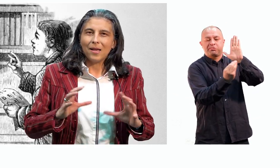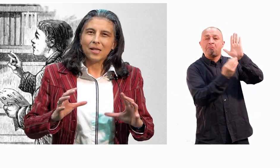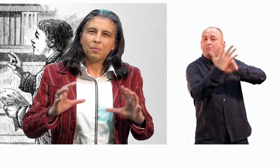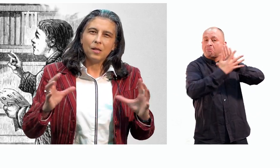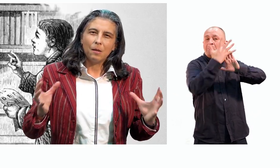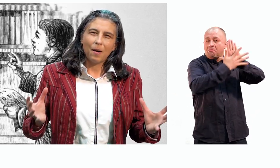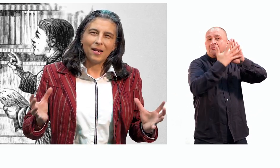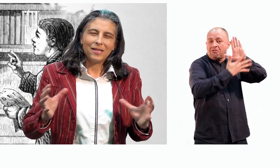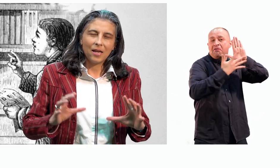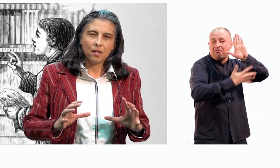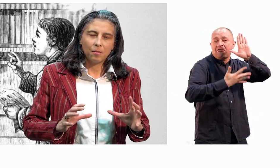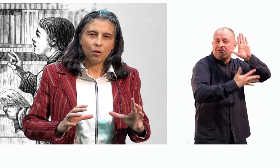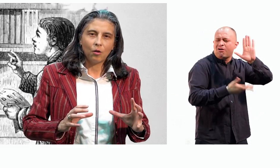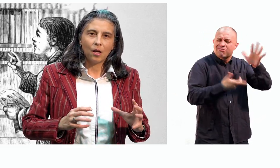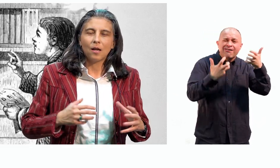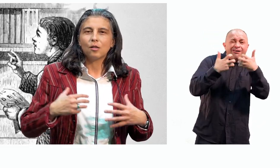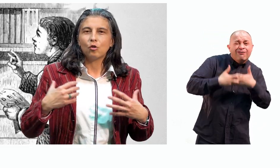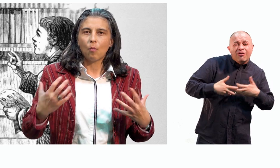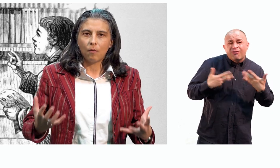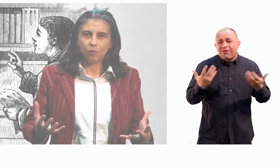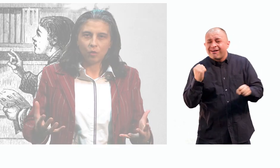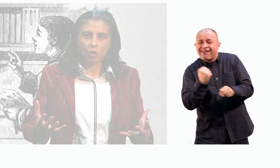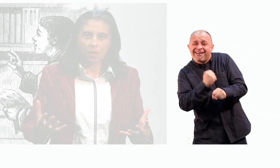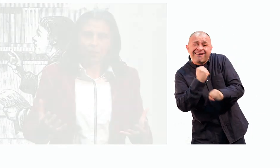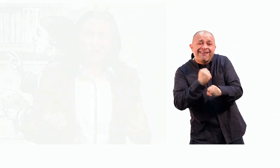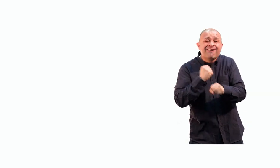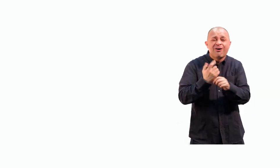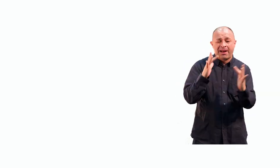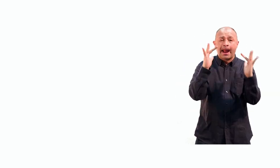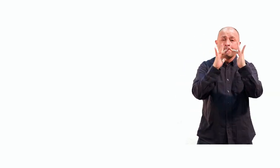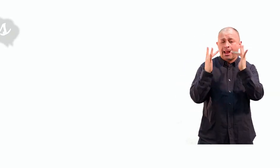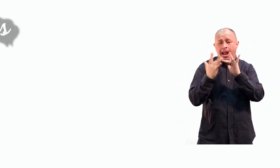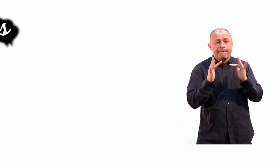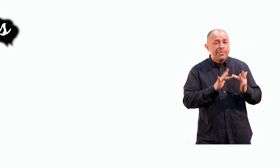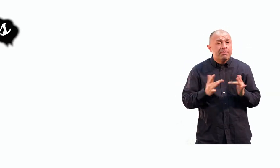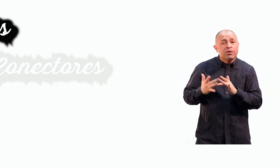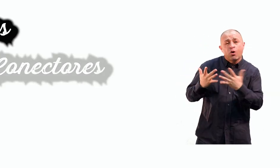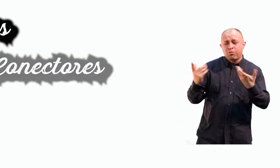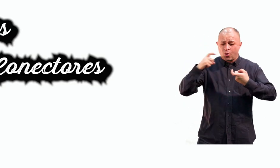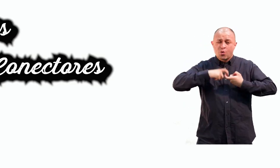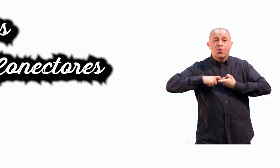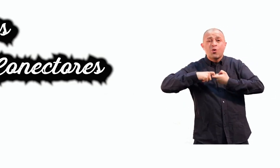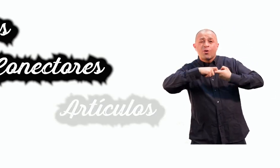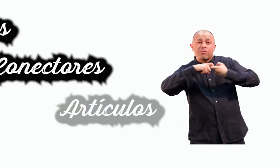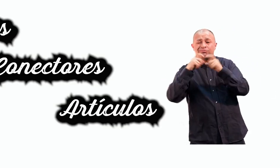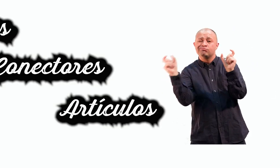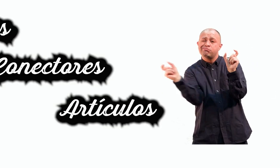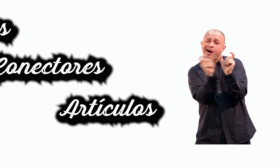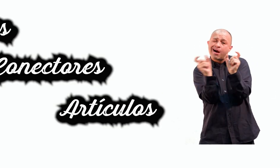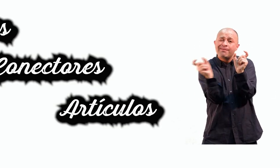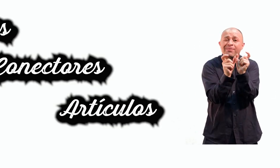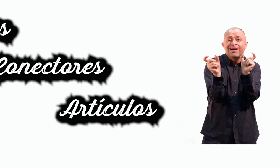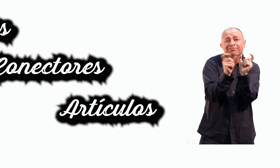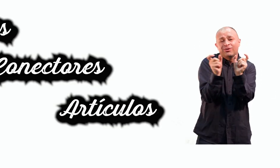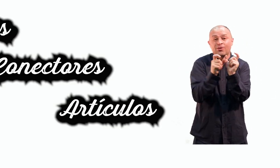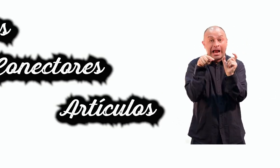esas principales señas metódicas como funcionan, entre ellas los verbos, los conectores y los artículos,